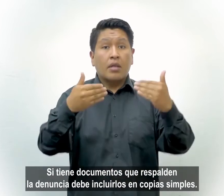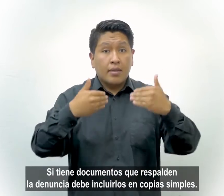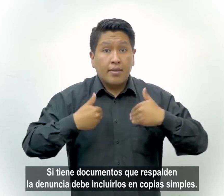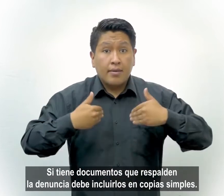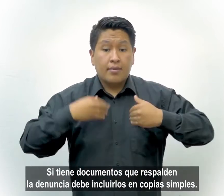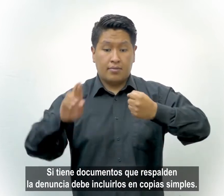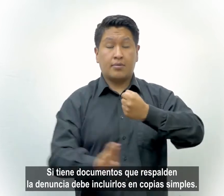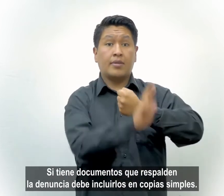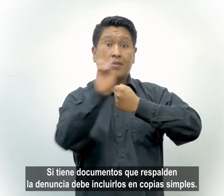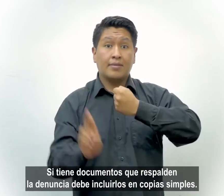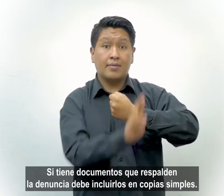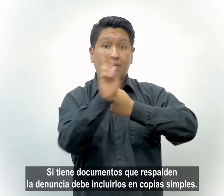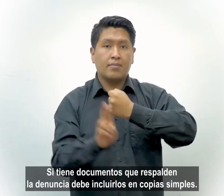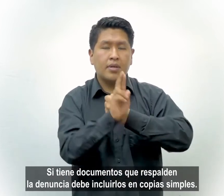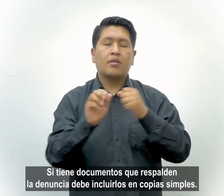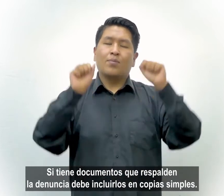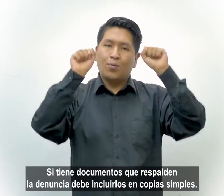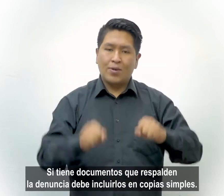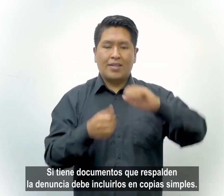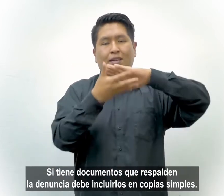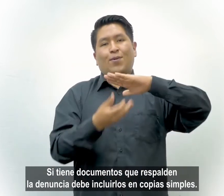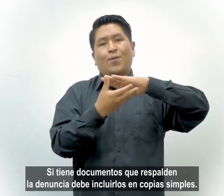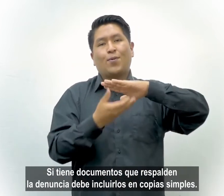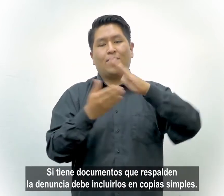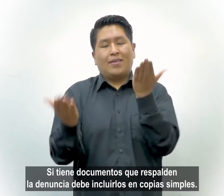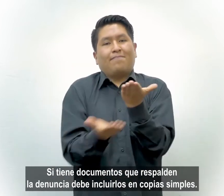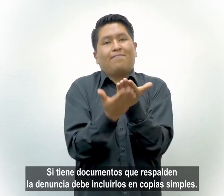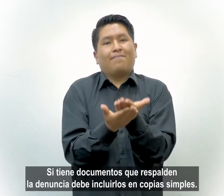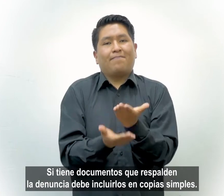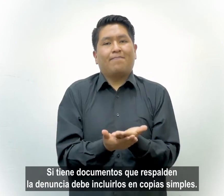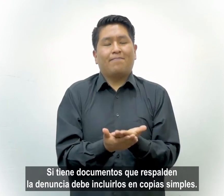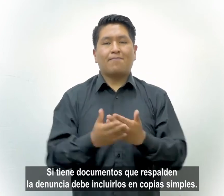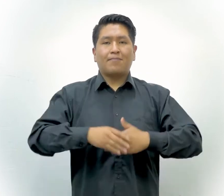Si tiene documentos que respalden la denuncia, debe incluirlos en copias simples.